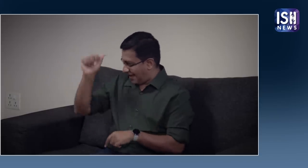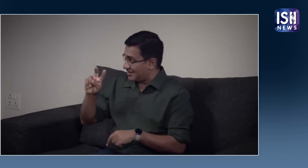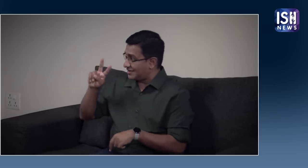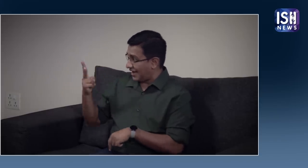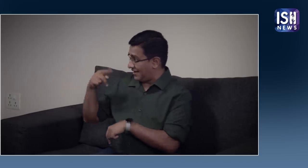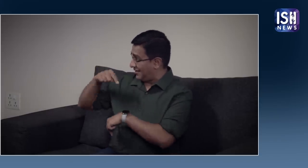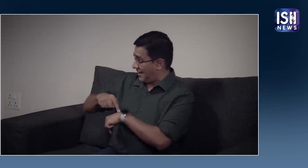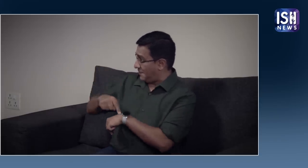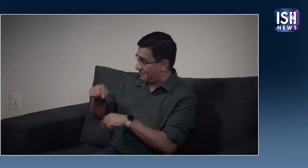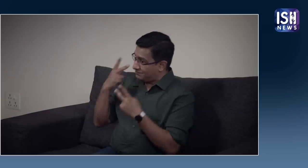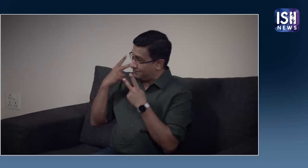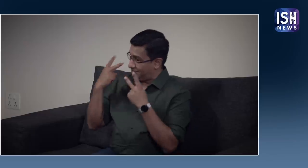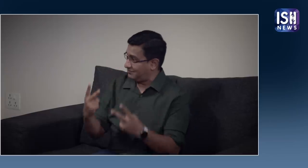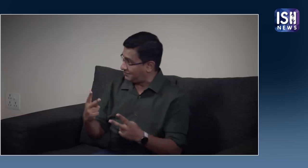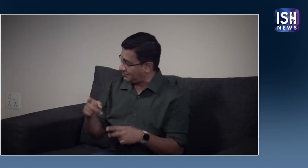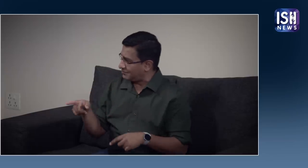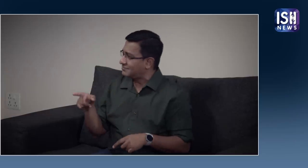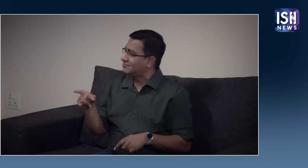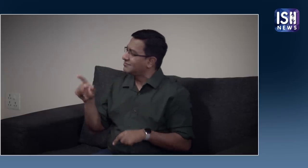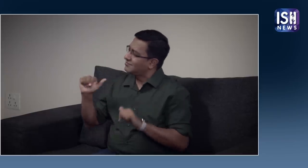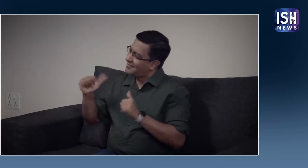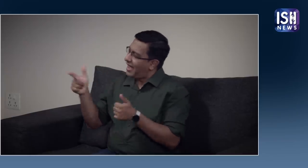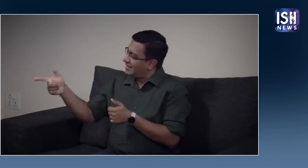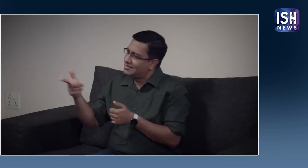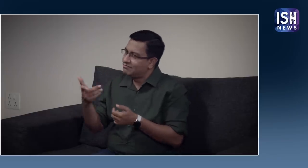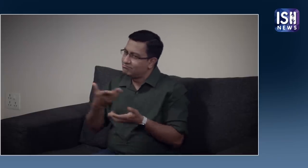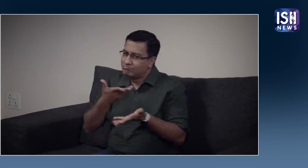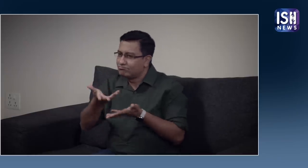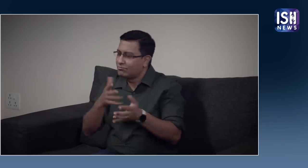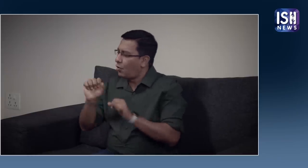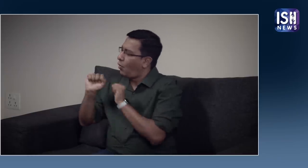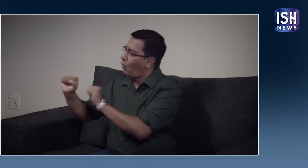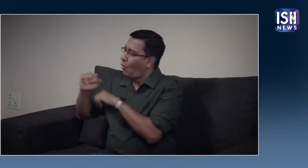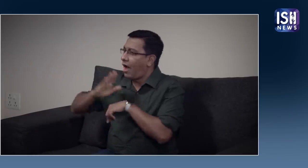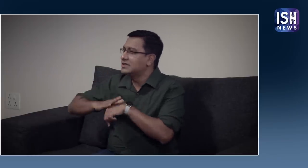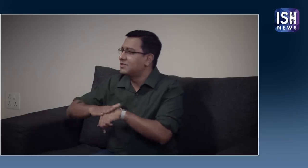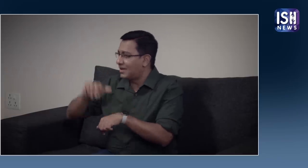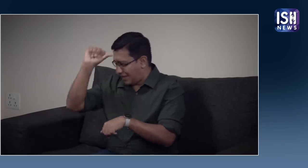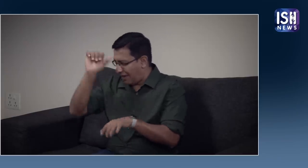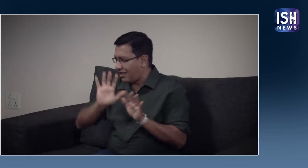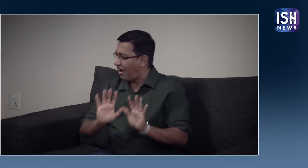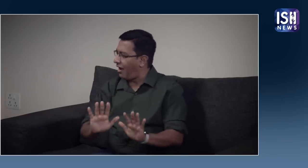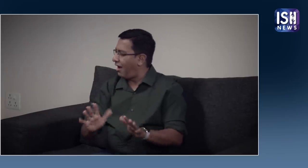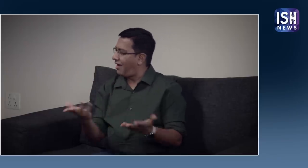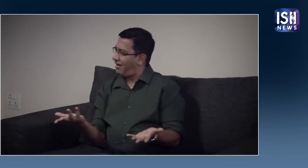कि यहाँ आपकी भारत की दूसरी यात्रा है। क्या आप अपनी यात्रा के दौरान का अपना अनुबव साजा कर सकती है।